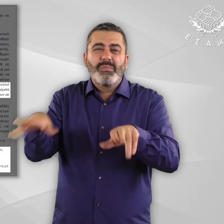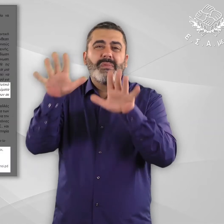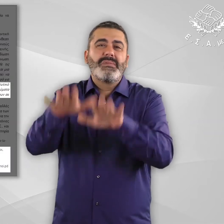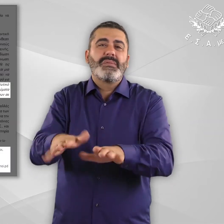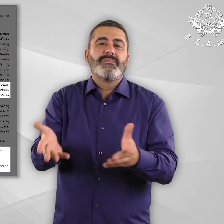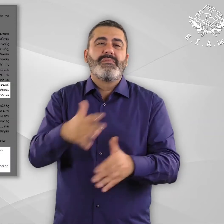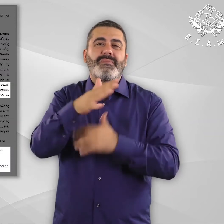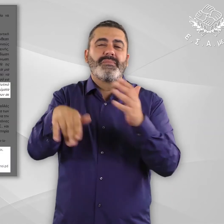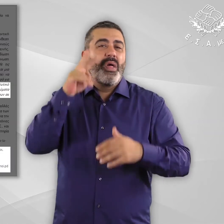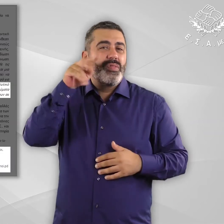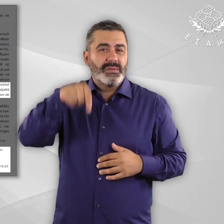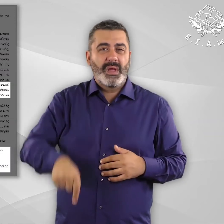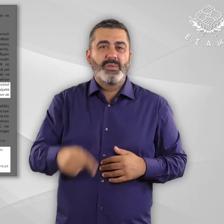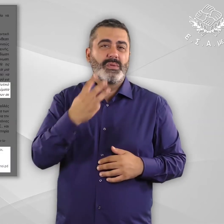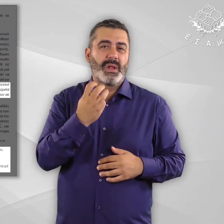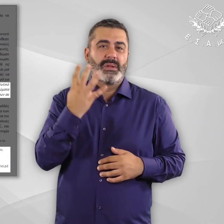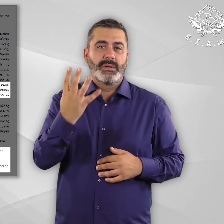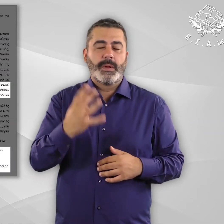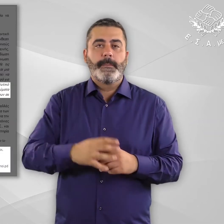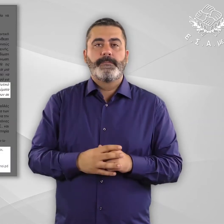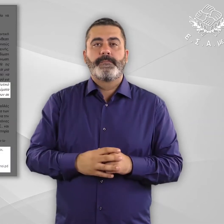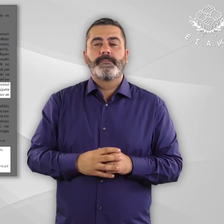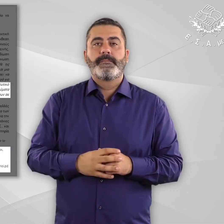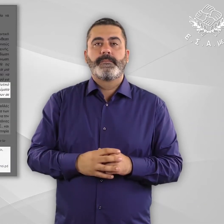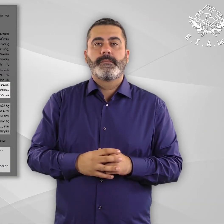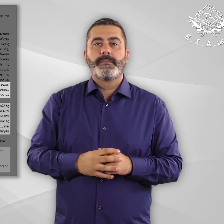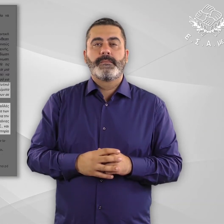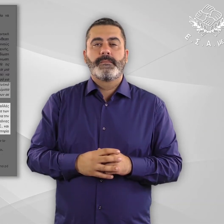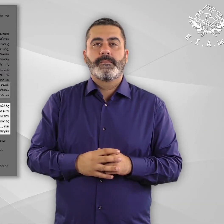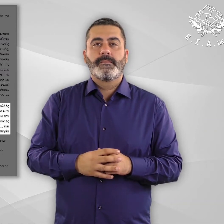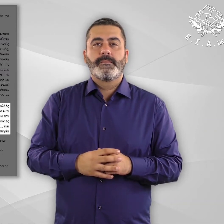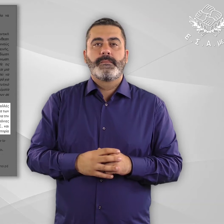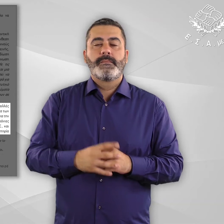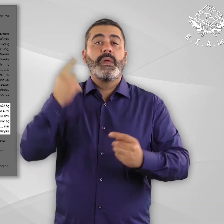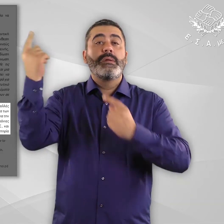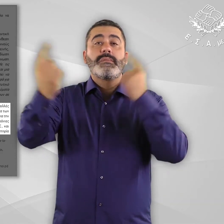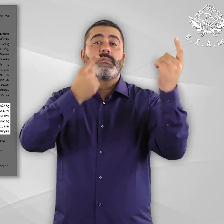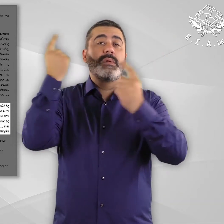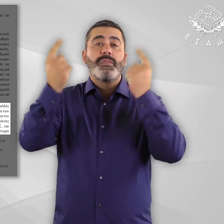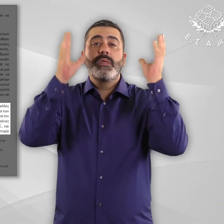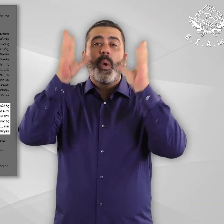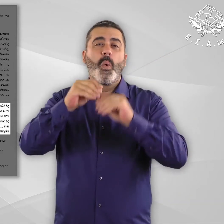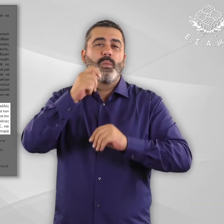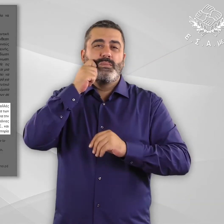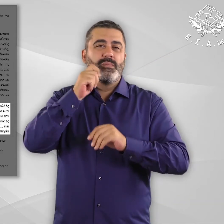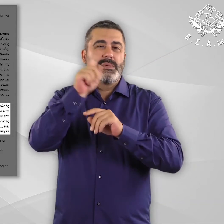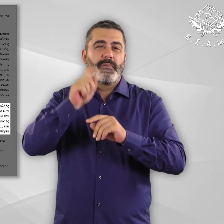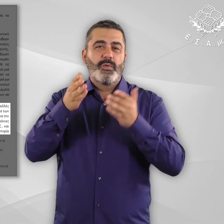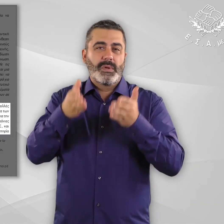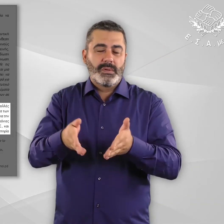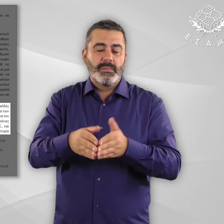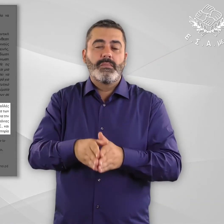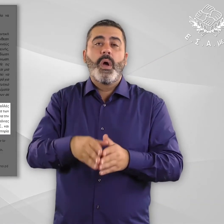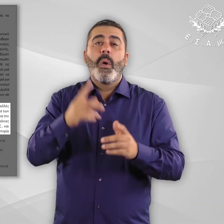υποσημείωση 34. Τέλος σελίδες 14. Οι συνθήκες διαβίωσης τα κιτ έχουν απασχολήσει